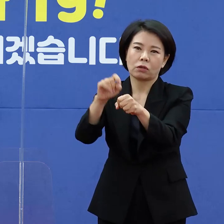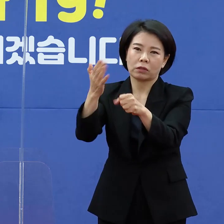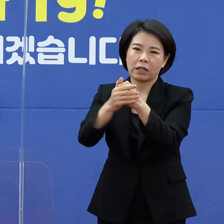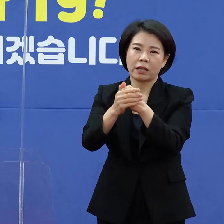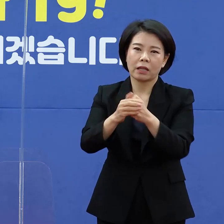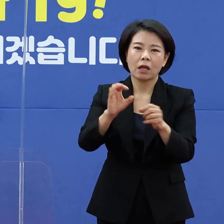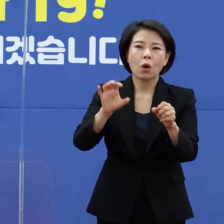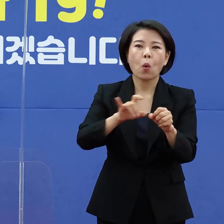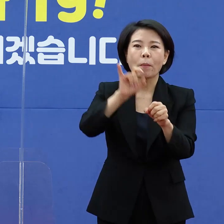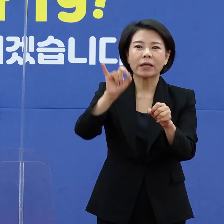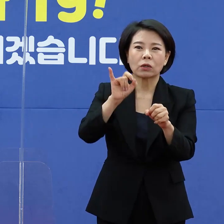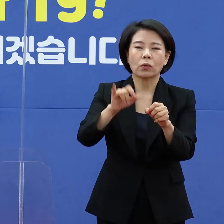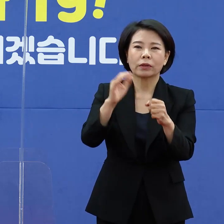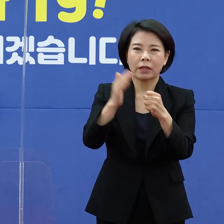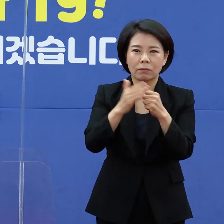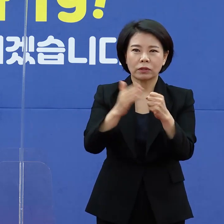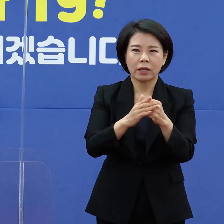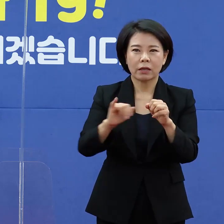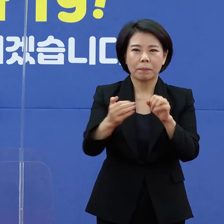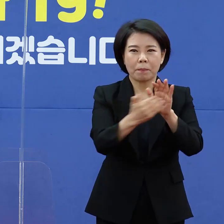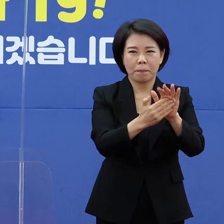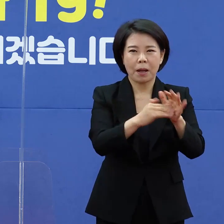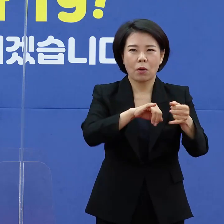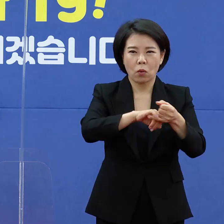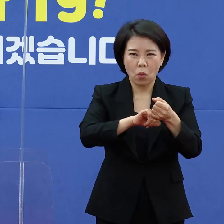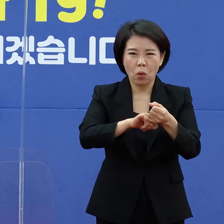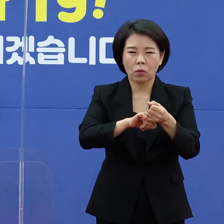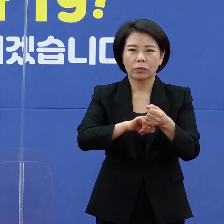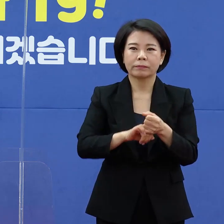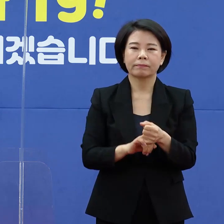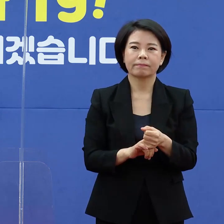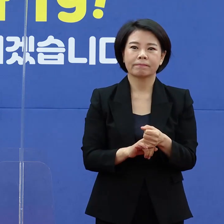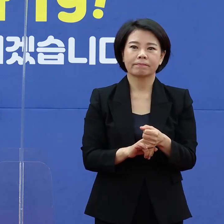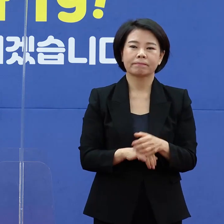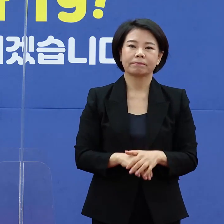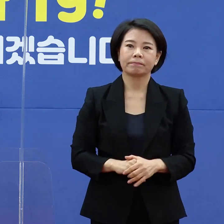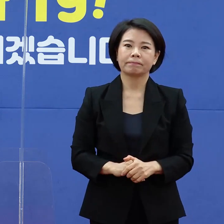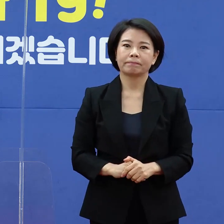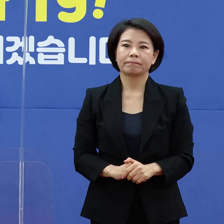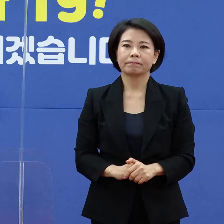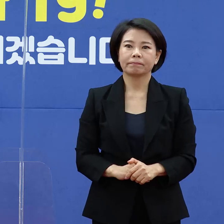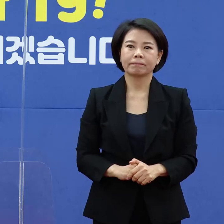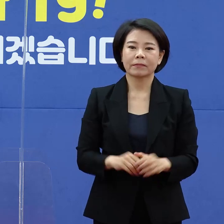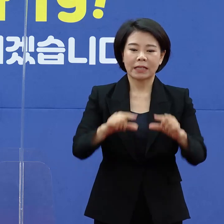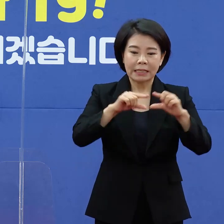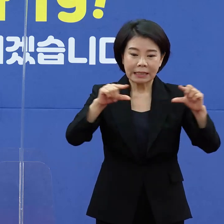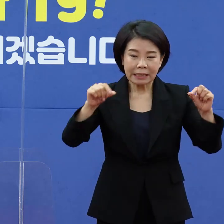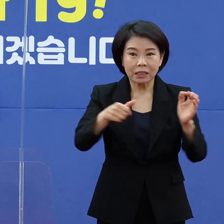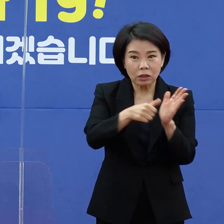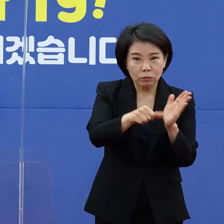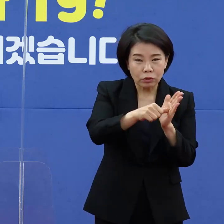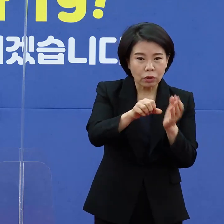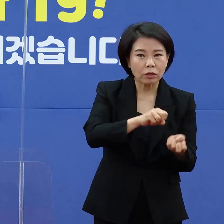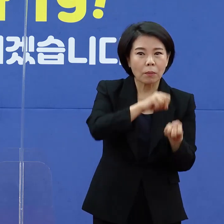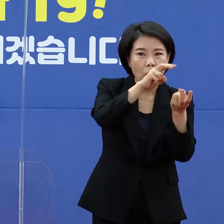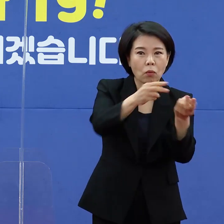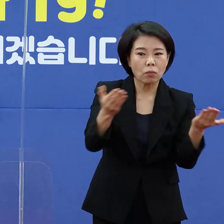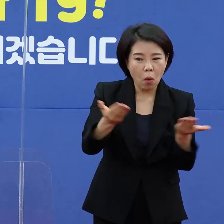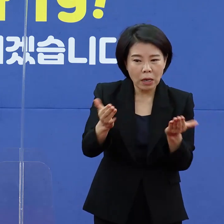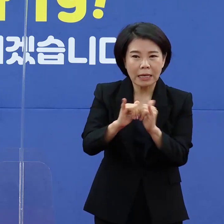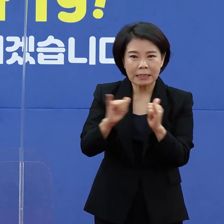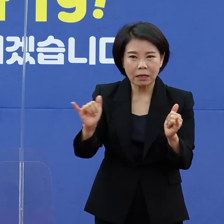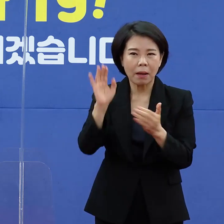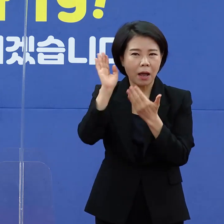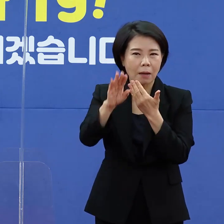오미크론 변이 대응을 위한 방역 필수 분야에 집중하기 위해서입니다. 키트 생필품 보급 업무 인력은